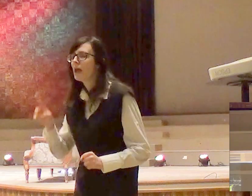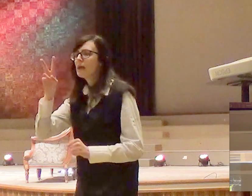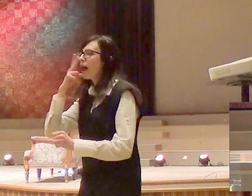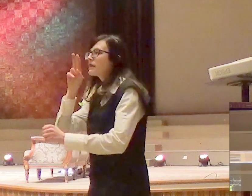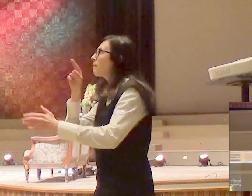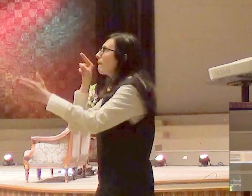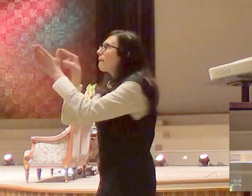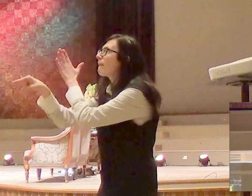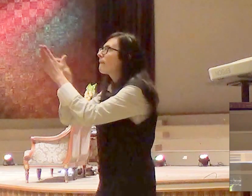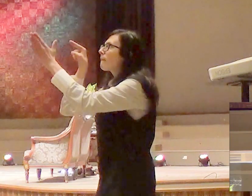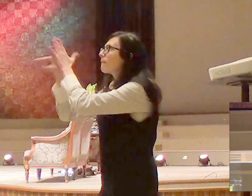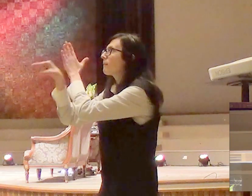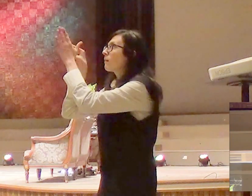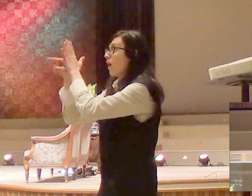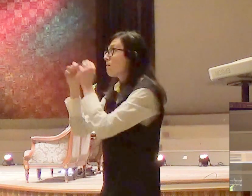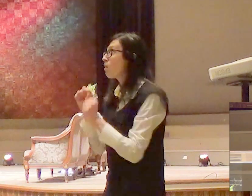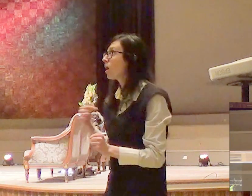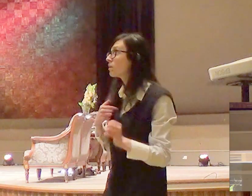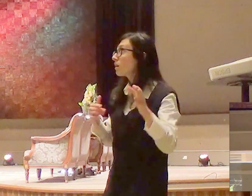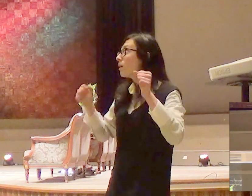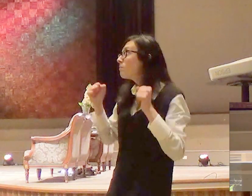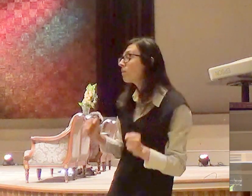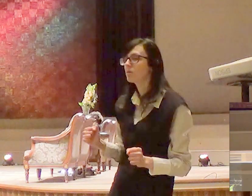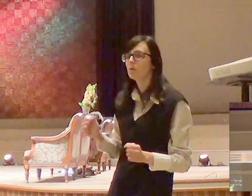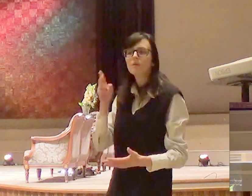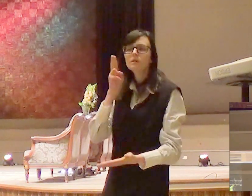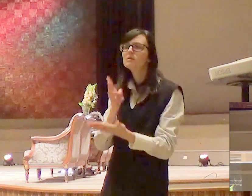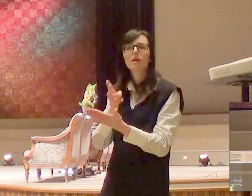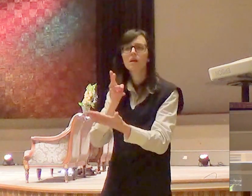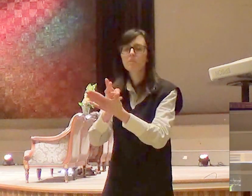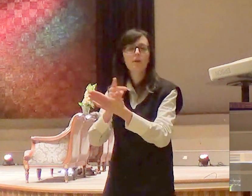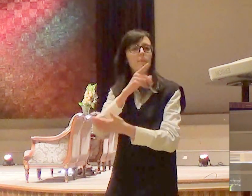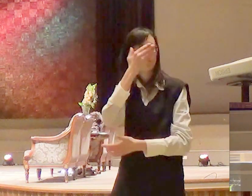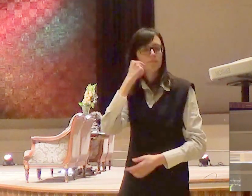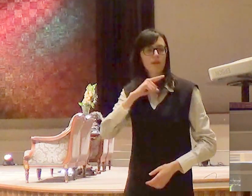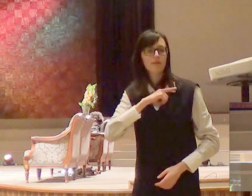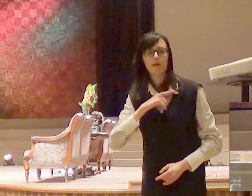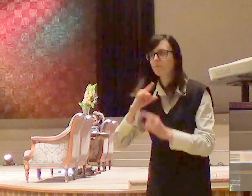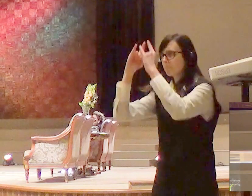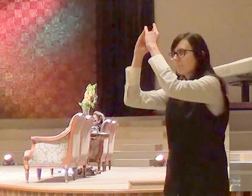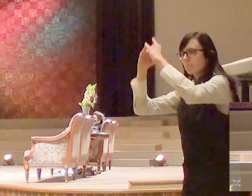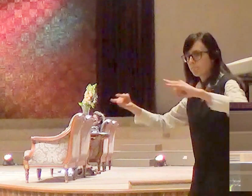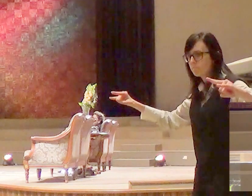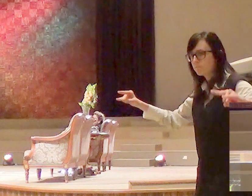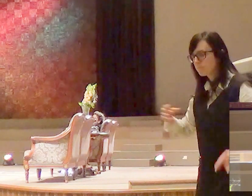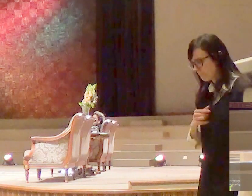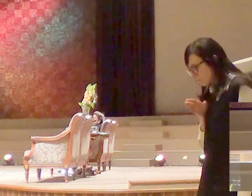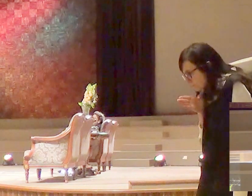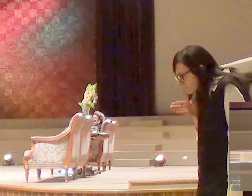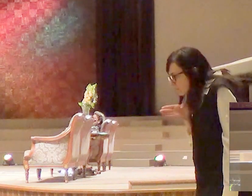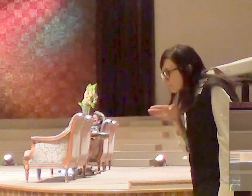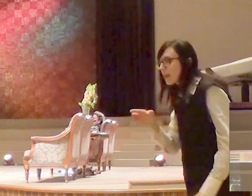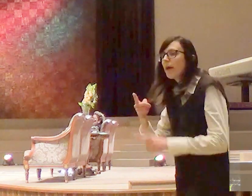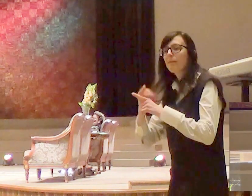manhãs, ele entrava na tenda do encontro, a nuvem chamada Shekinah, que era uma nuvem da glória de Deus, descia naquele lugar,